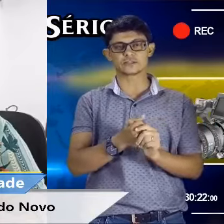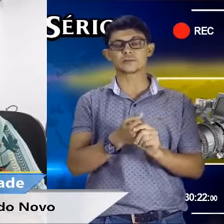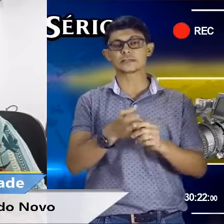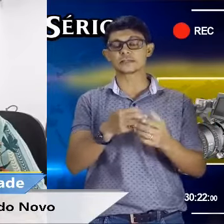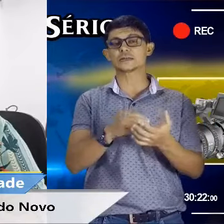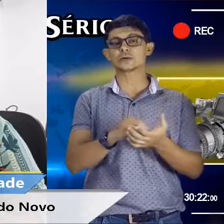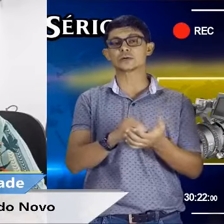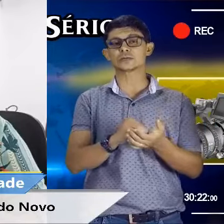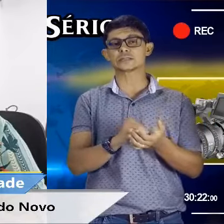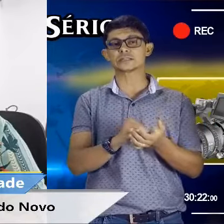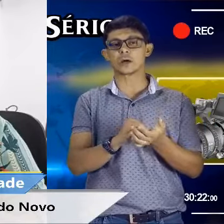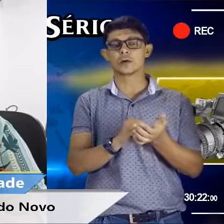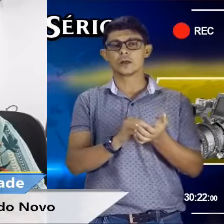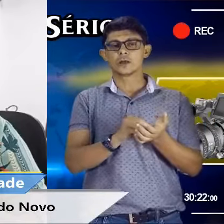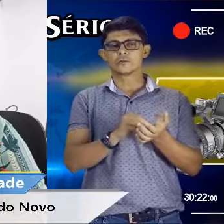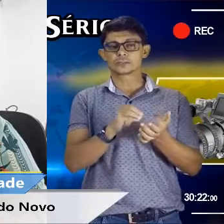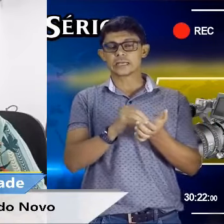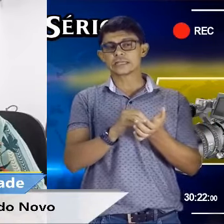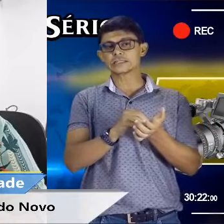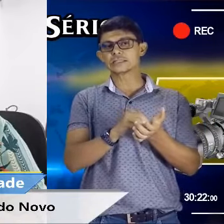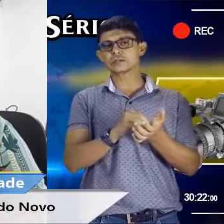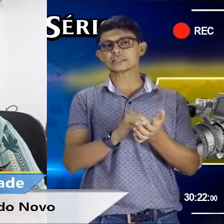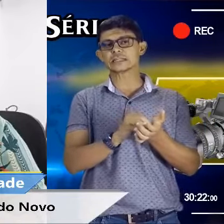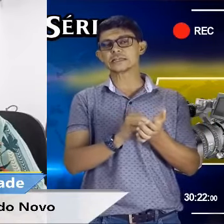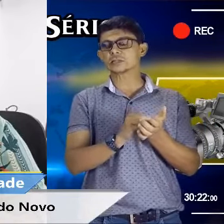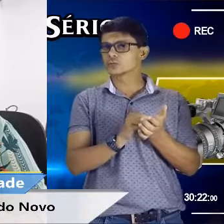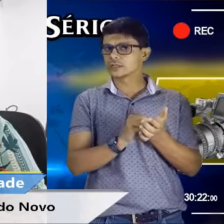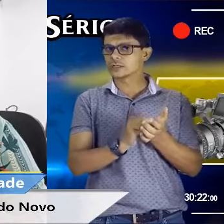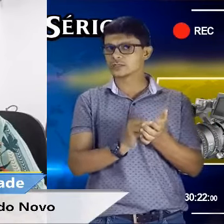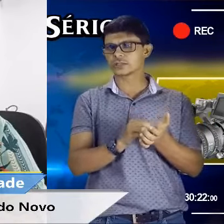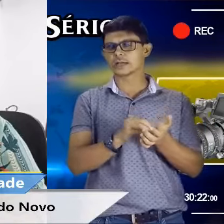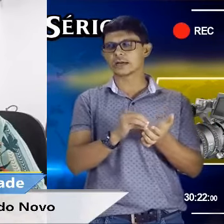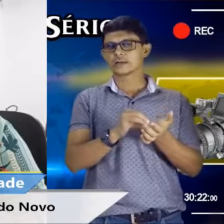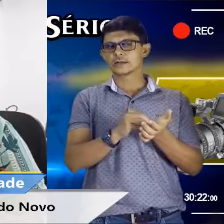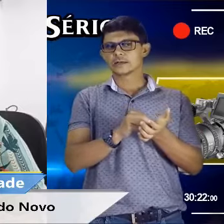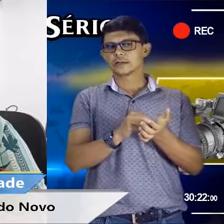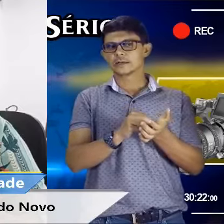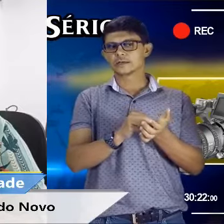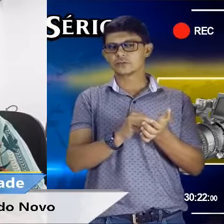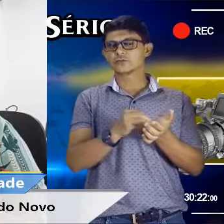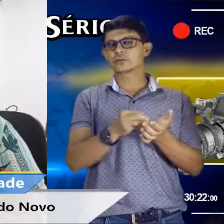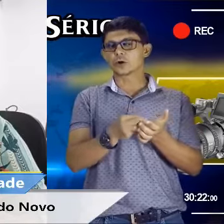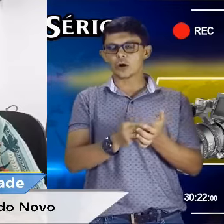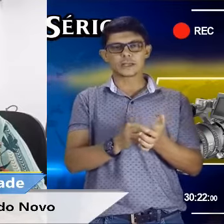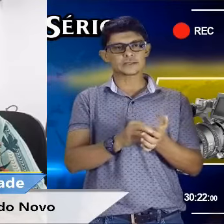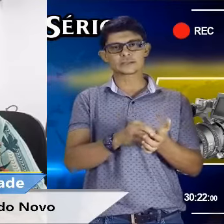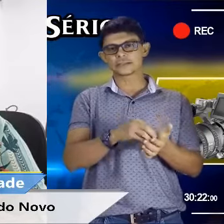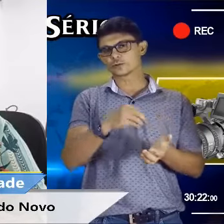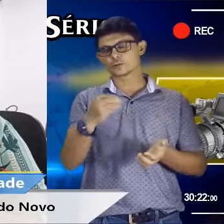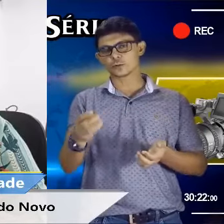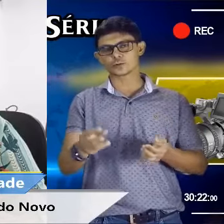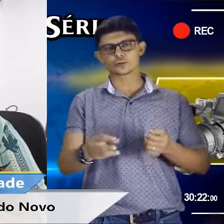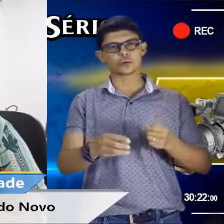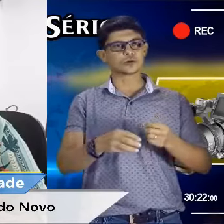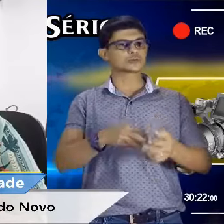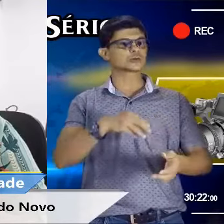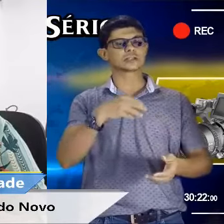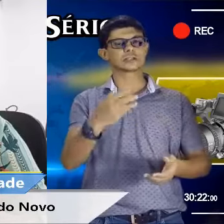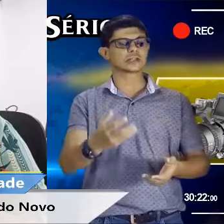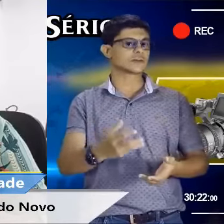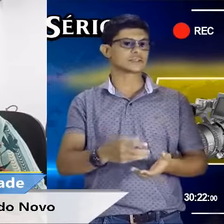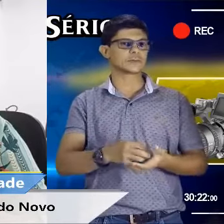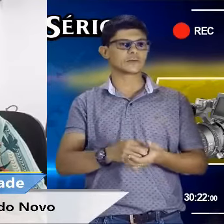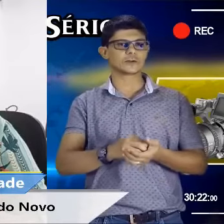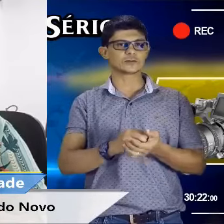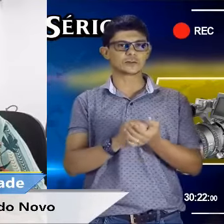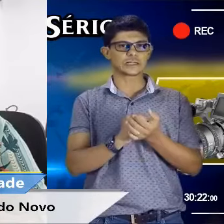entrevista, mas ganhou a concessão. Você acredita numa saída jurídica de vitória, seja dos produtores, ou seja,